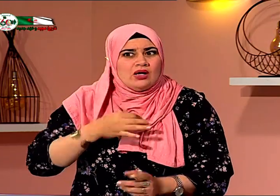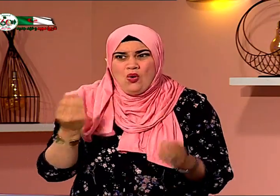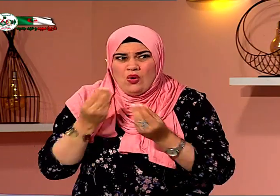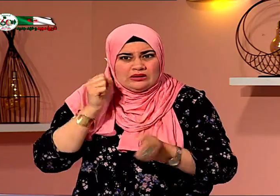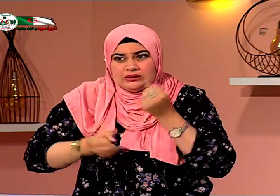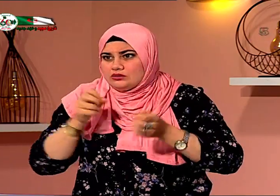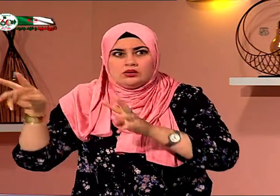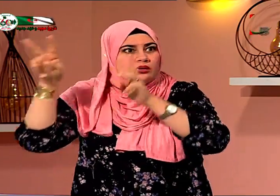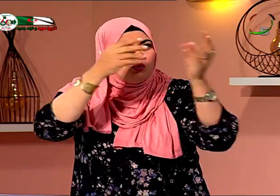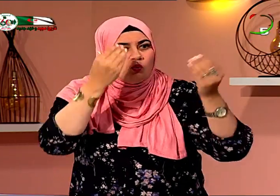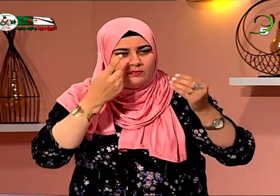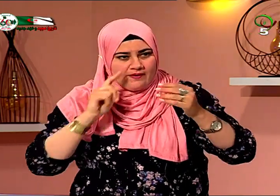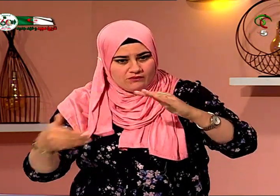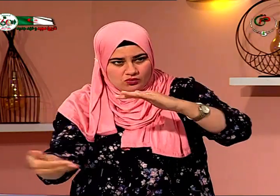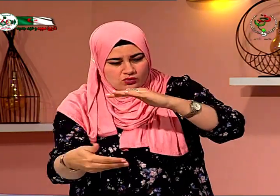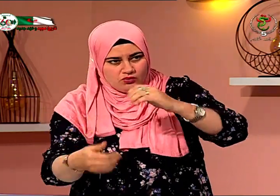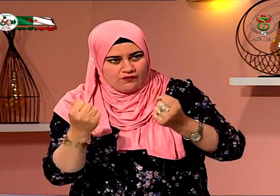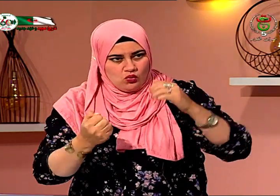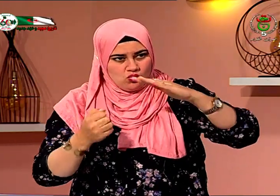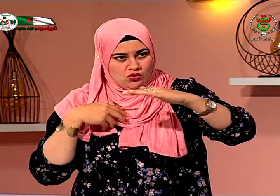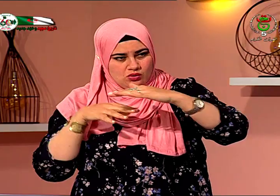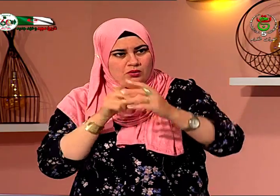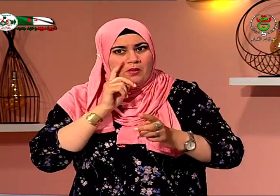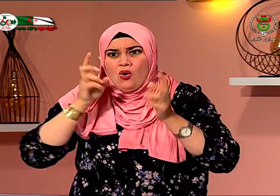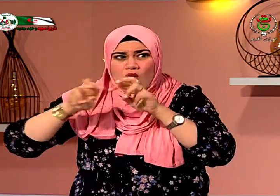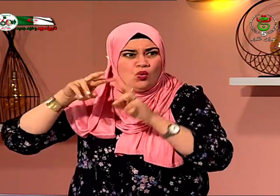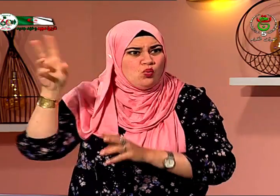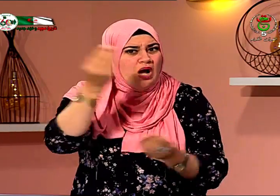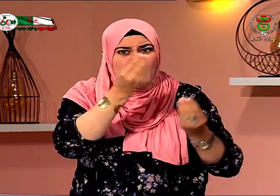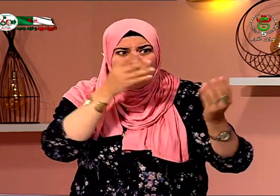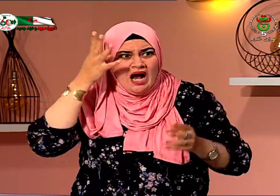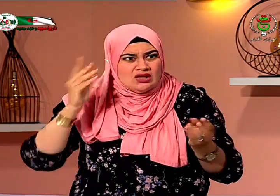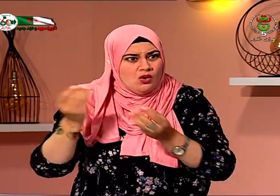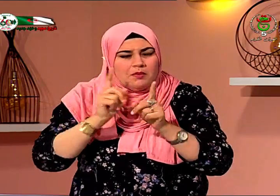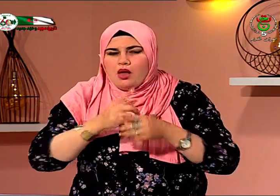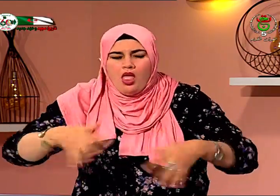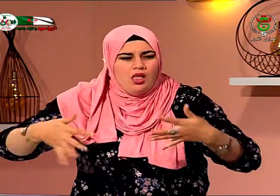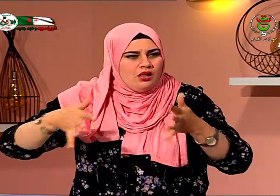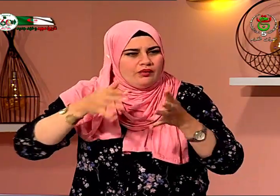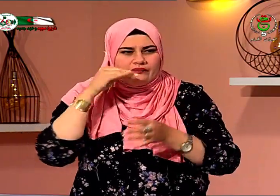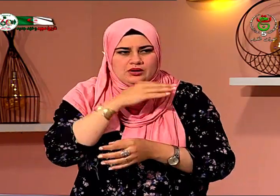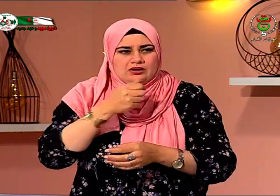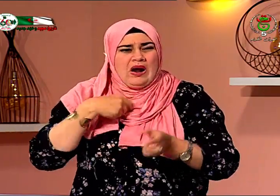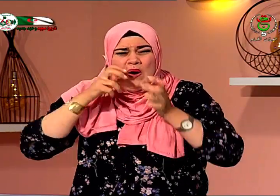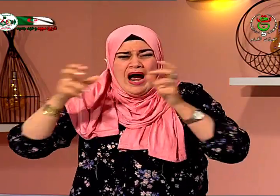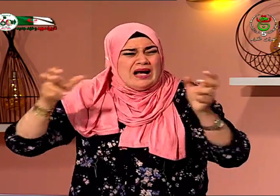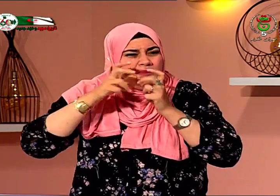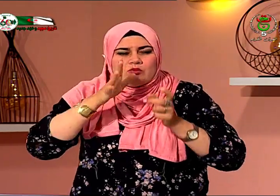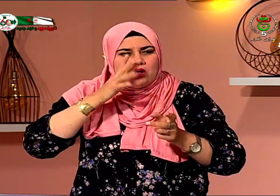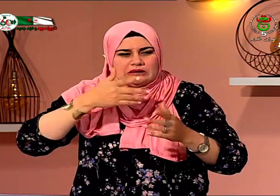والدتي خرجت مسرعة ووجدتني تحت السيارة الكل كان خائفا